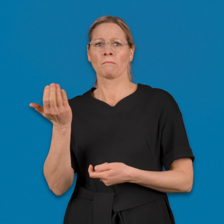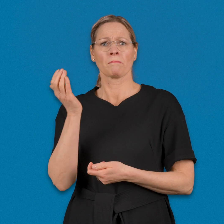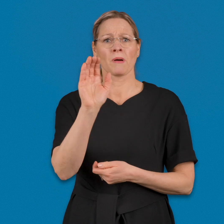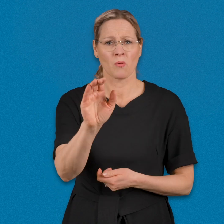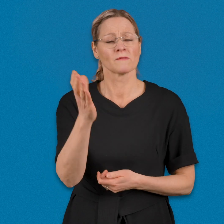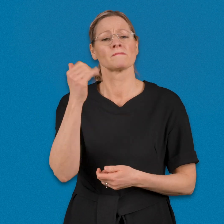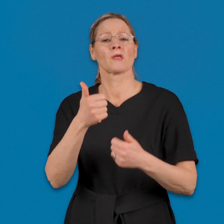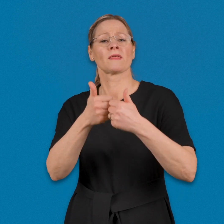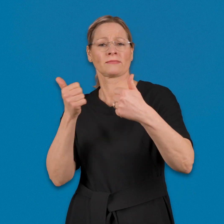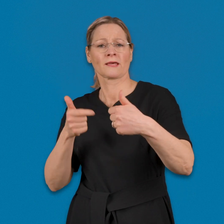Anta palautetta.